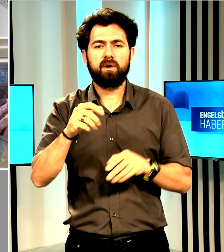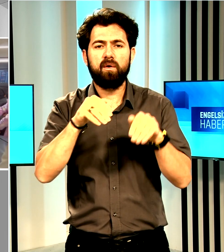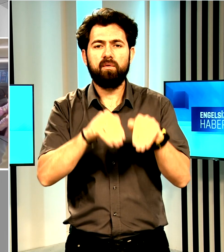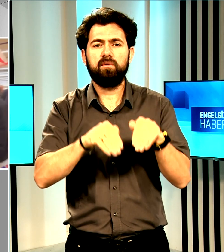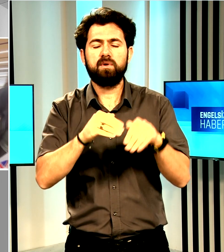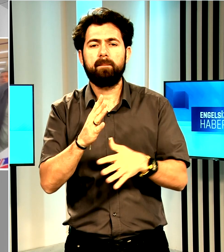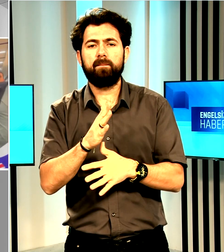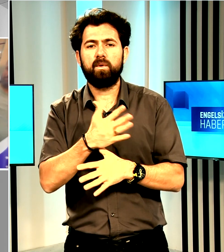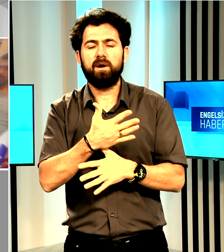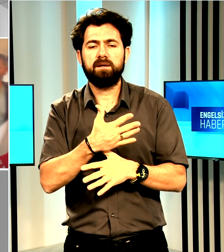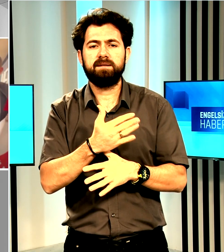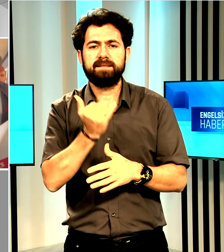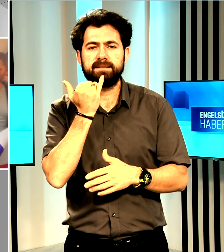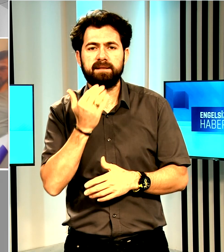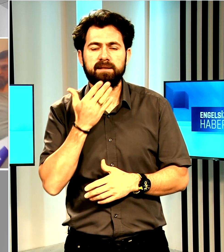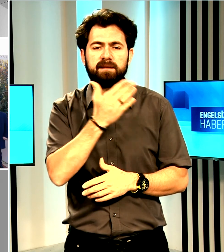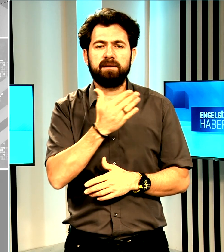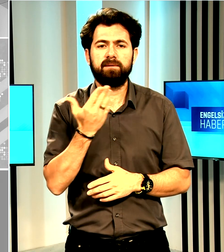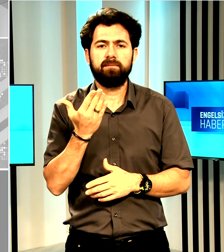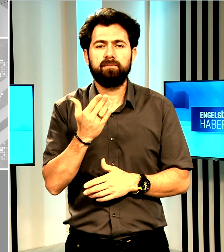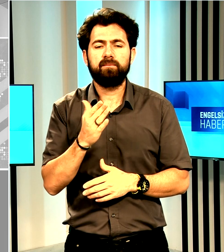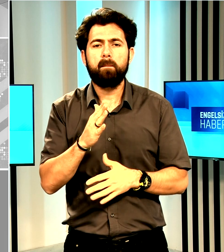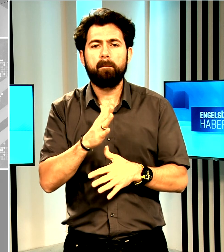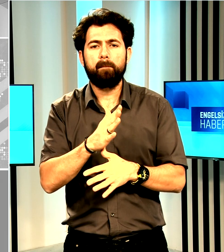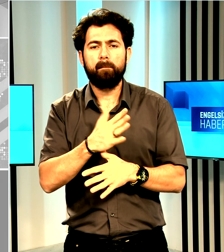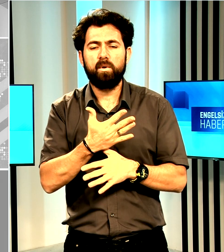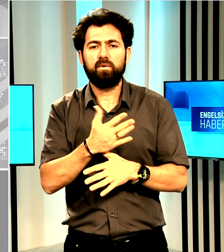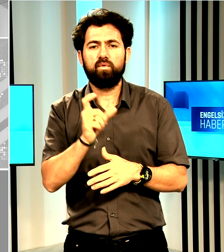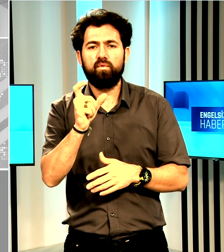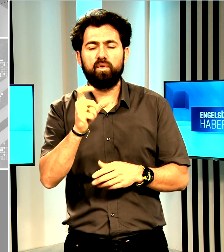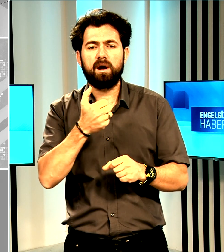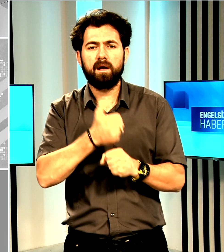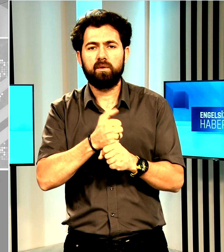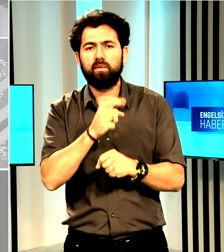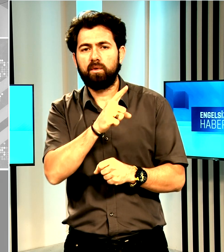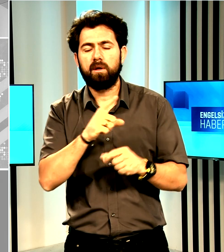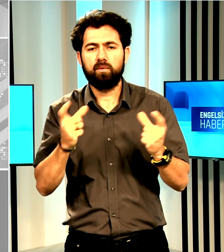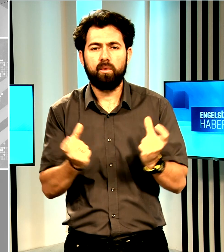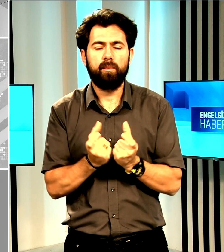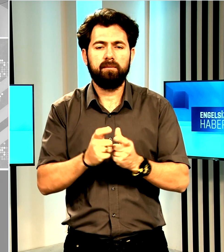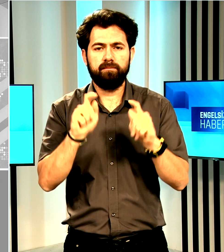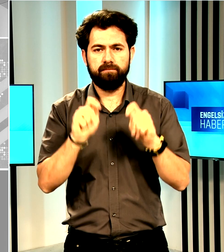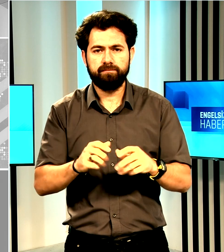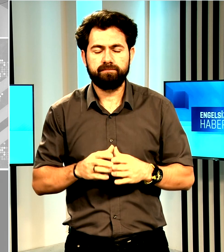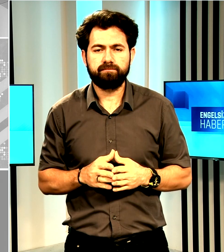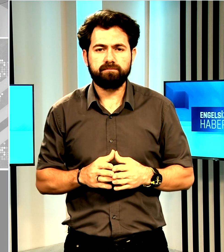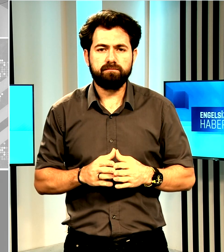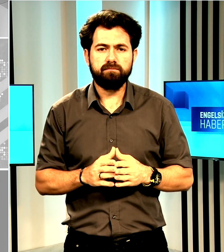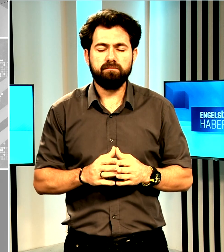Avustralya Büyükelçiliğini ziyaret ederek Büyükelçi Ufuk Gezer'le toplantı yaptı.